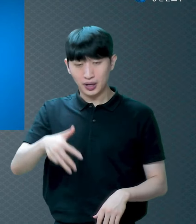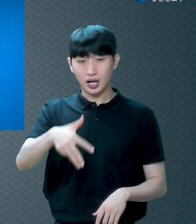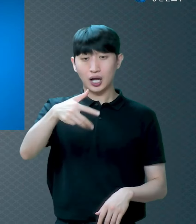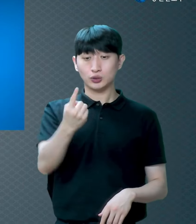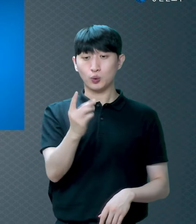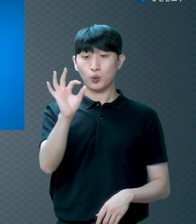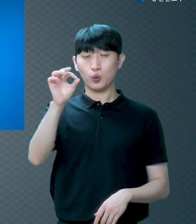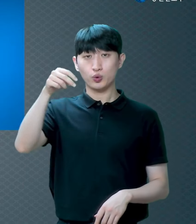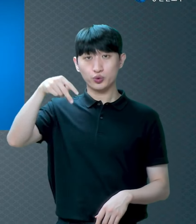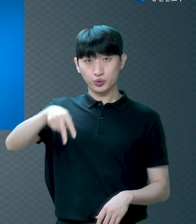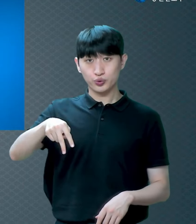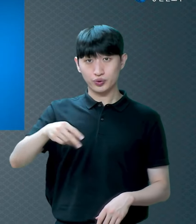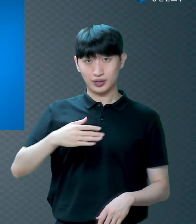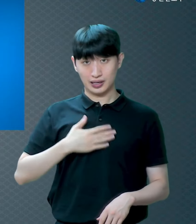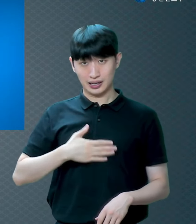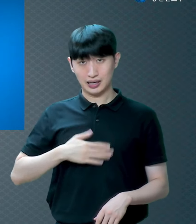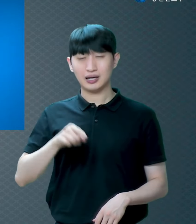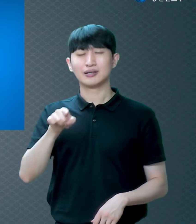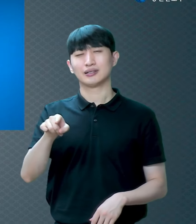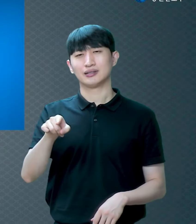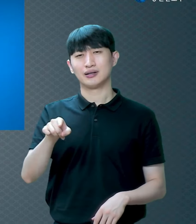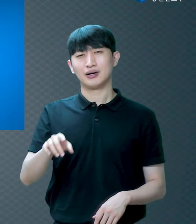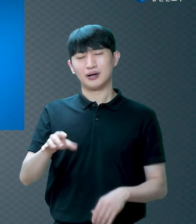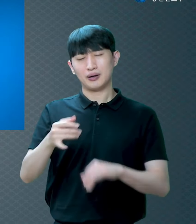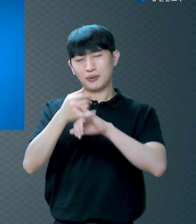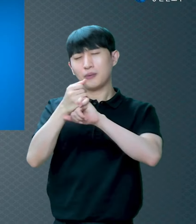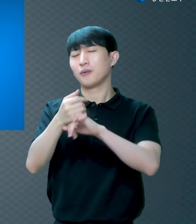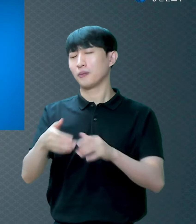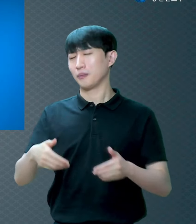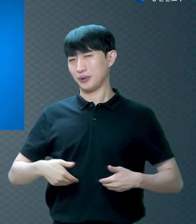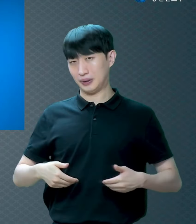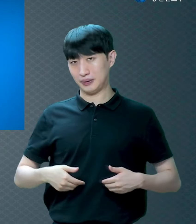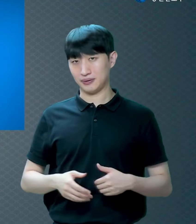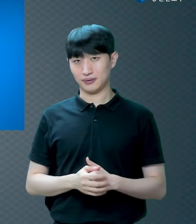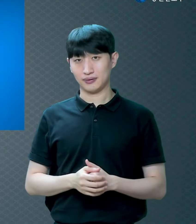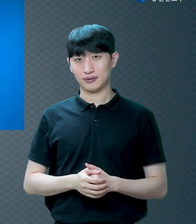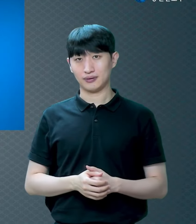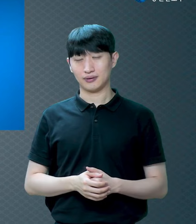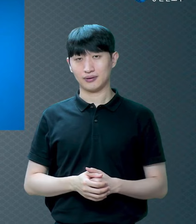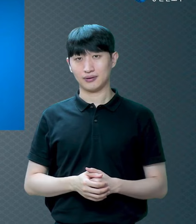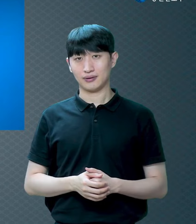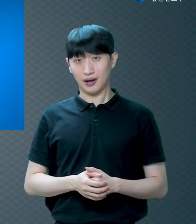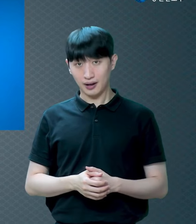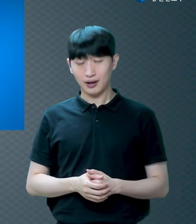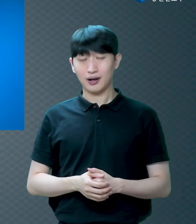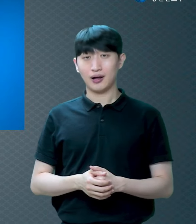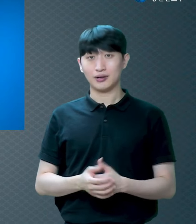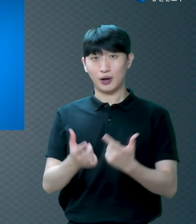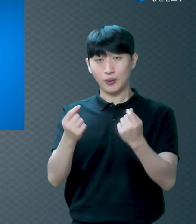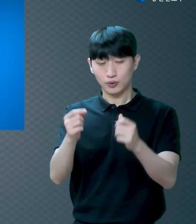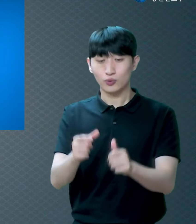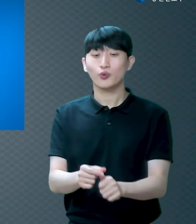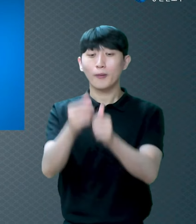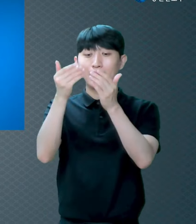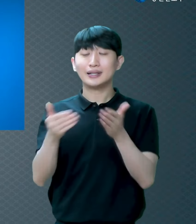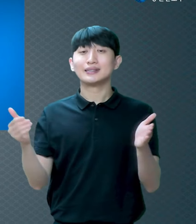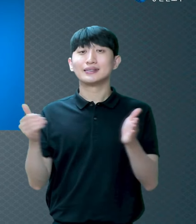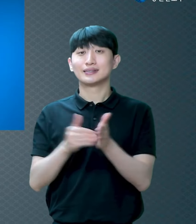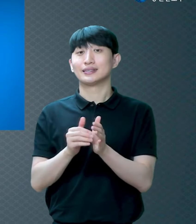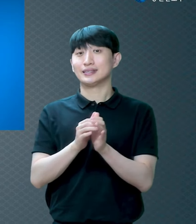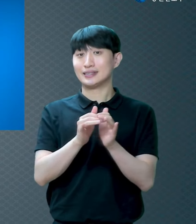그러잖아요 초유 그걸 꼭 먹어야 돼요 구원을 받은 사람이